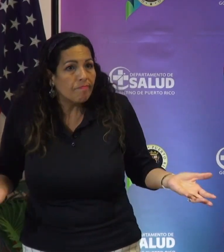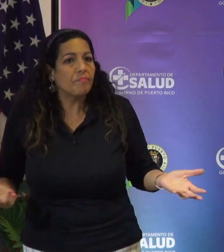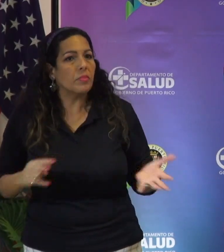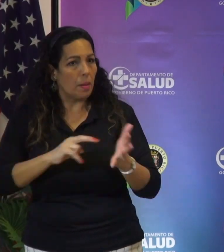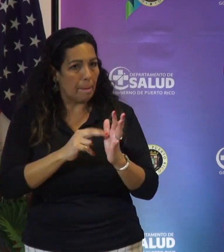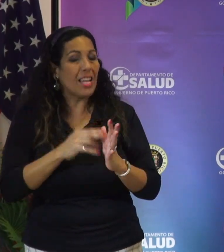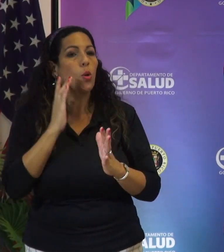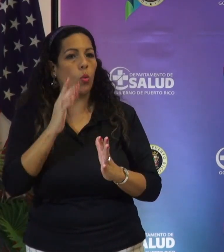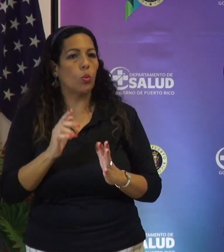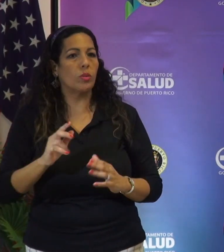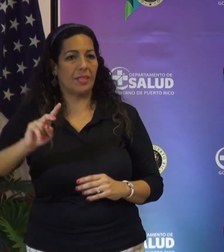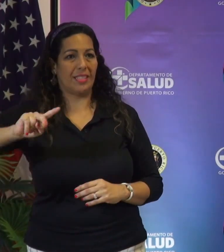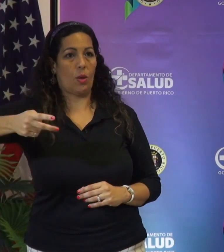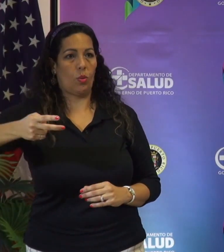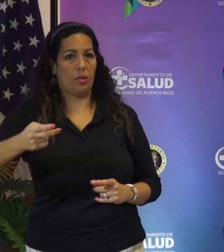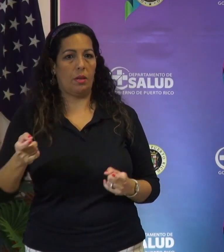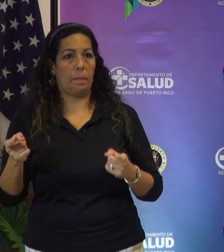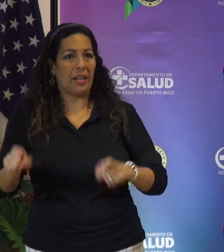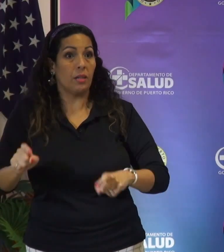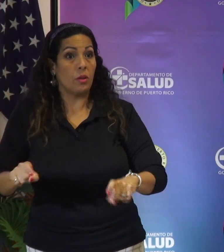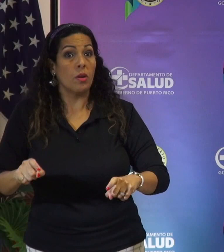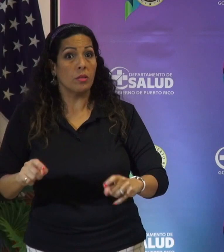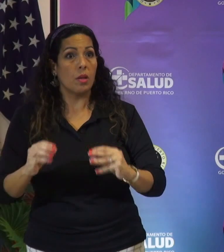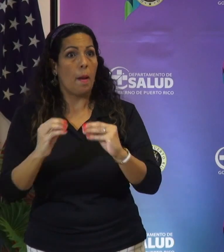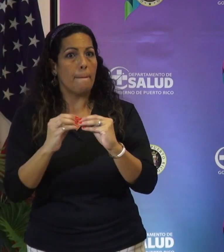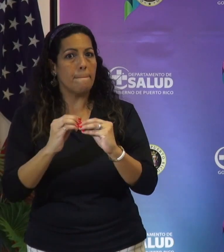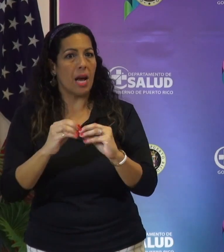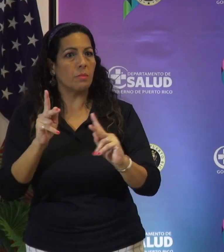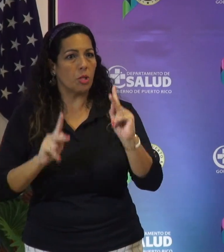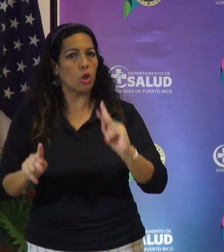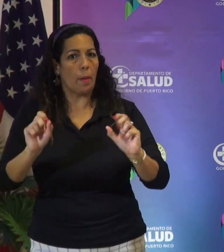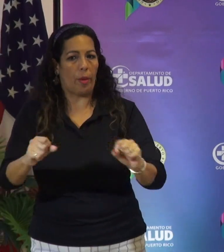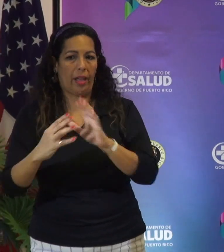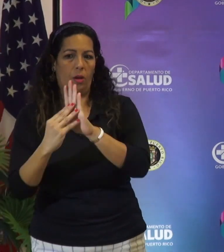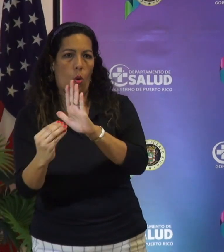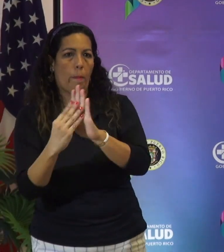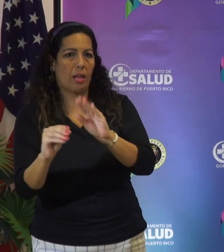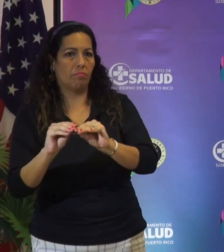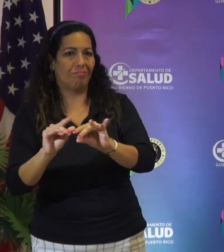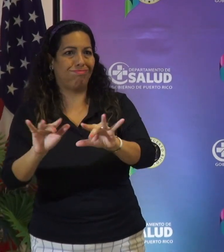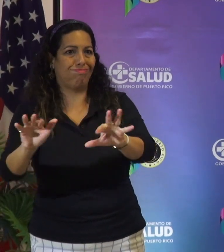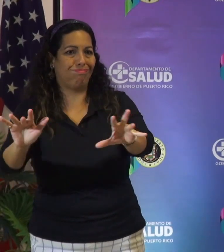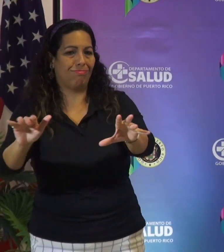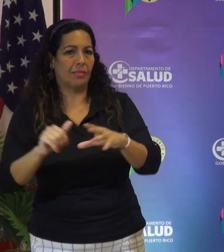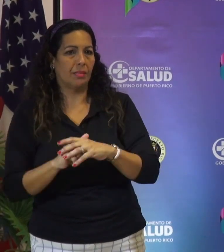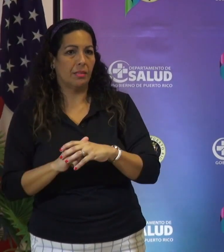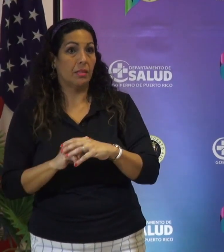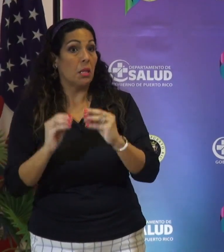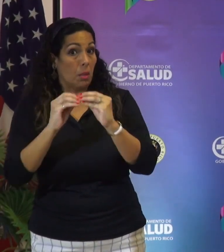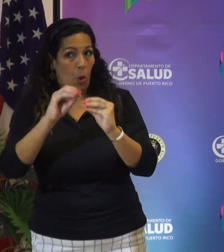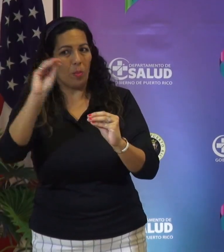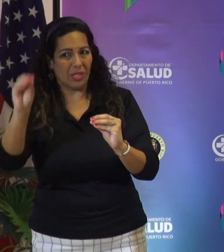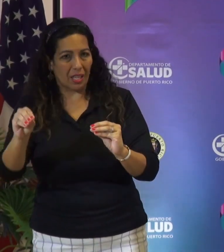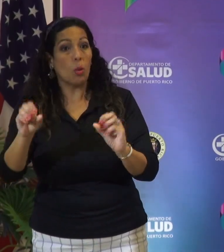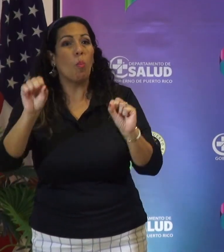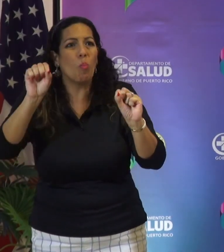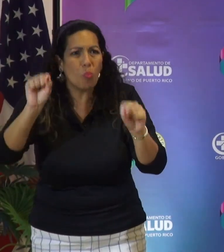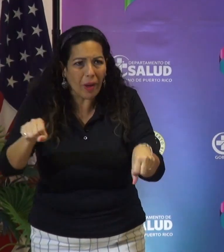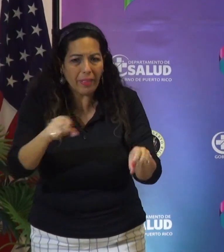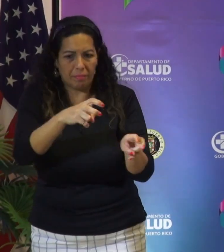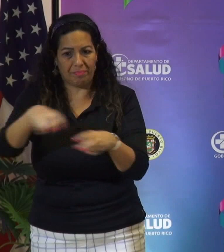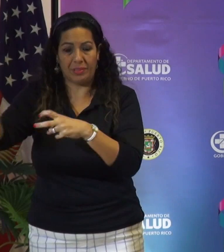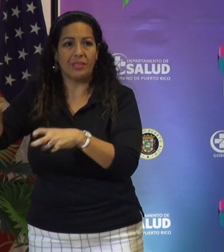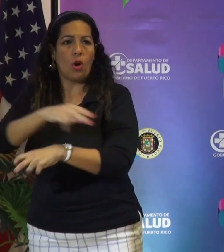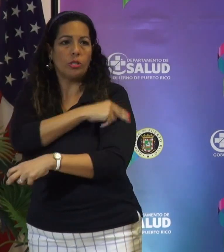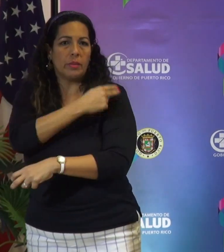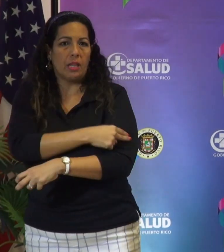un peligro, ¿por qué? Porque más personas se pudieran contagiar y si más personas se contagian, pues un por ciento más grande va a terminar en el hospital, que eso